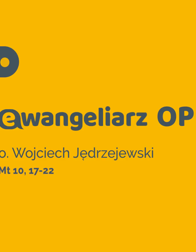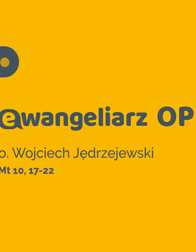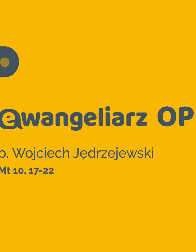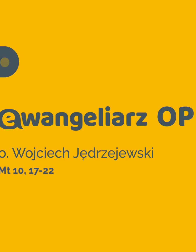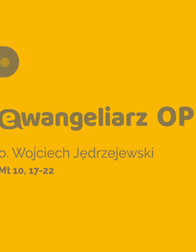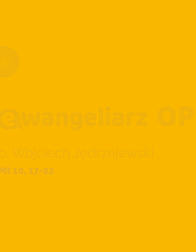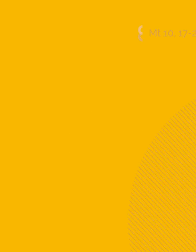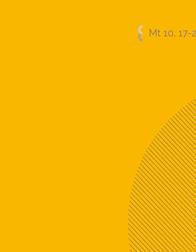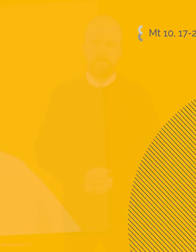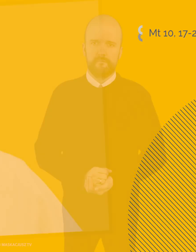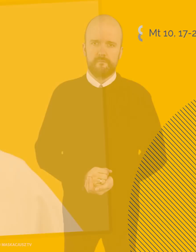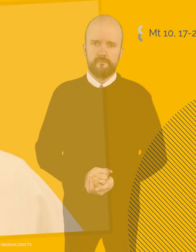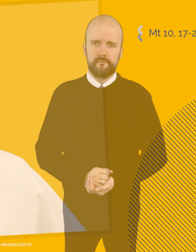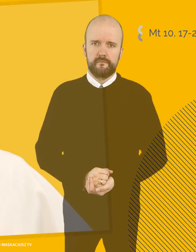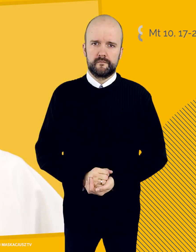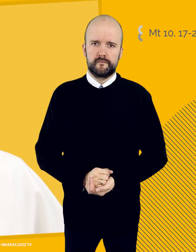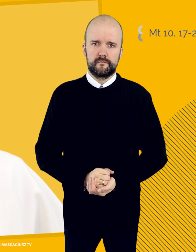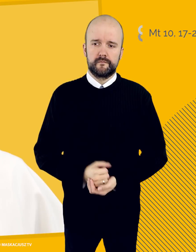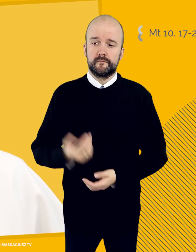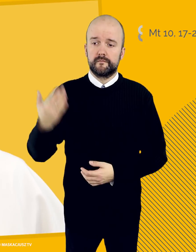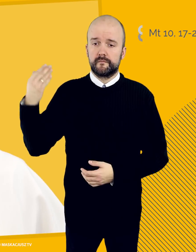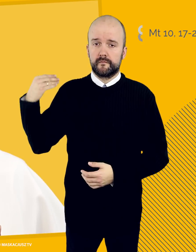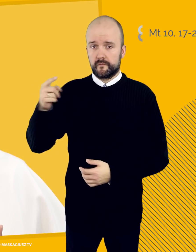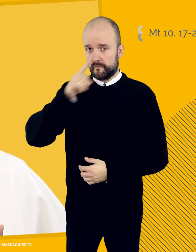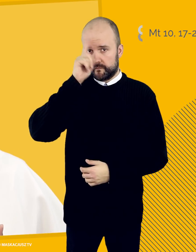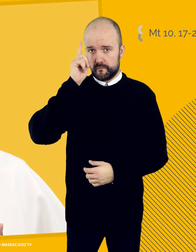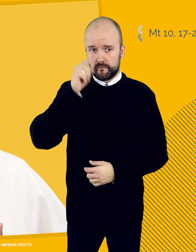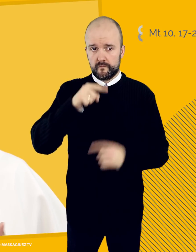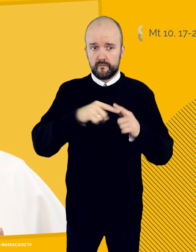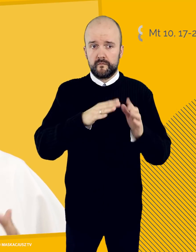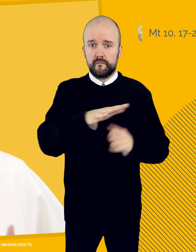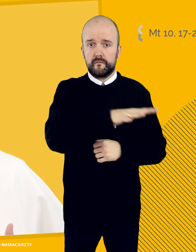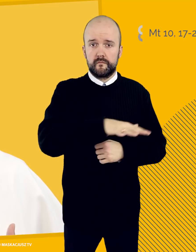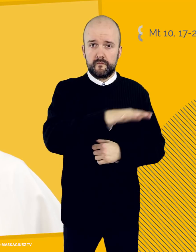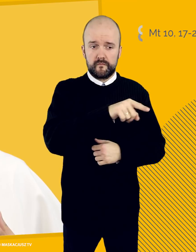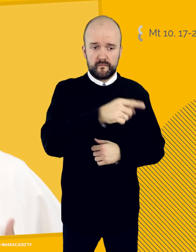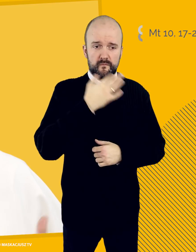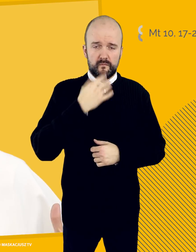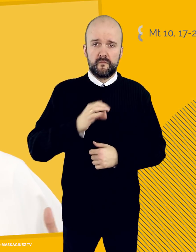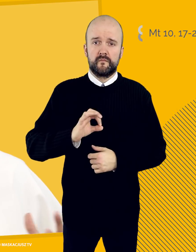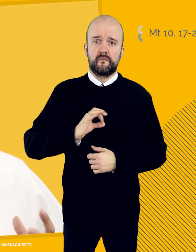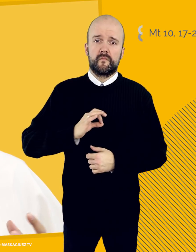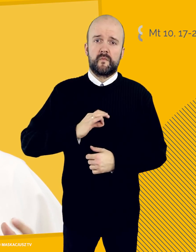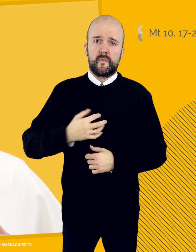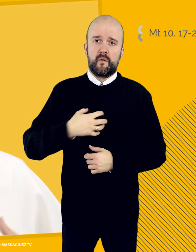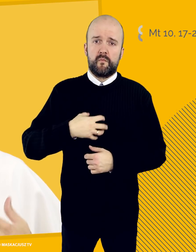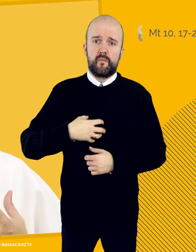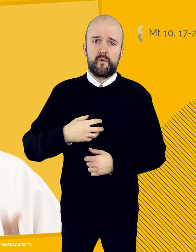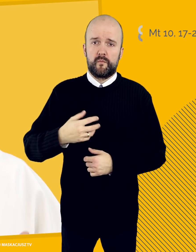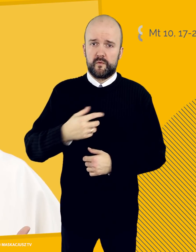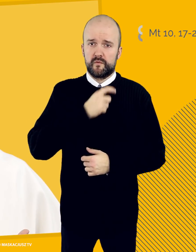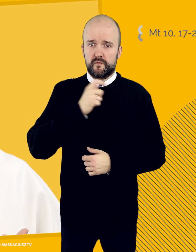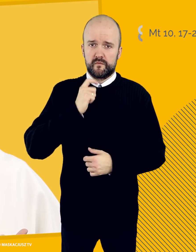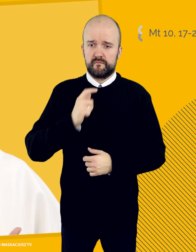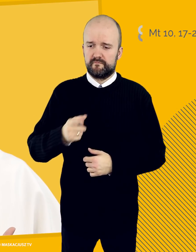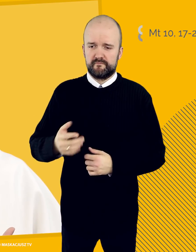Muzyka Kiedyś ludzie z pewnej parafii mówią, nasz proboszcz przesadza. Ciągle